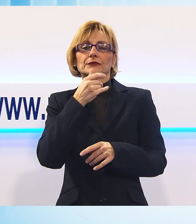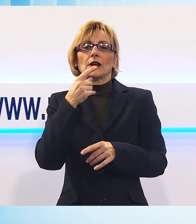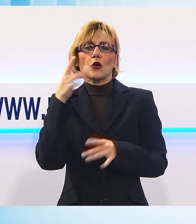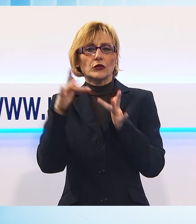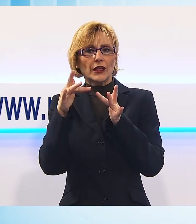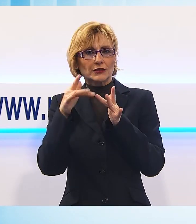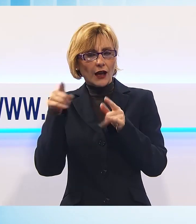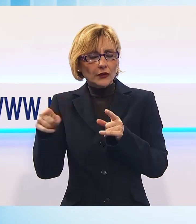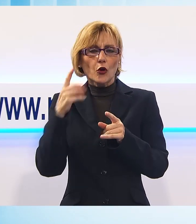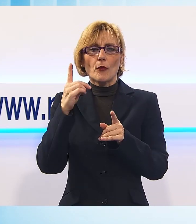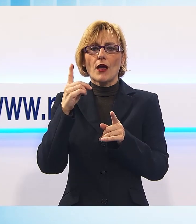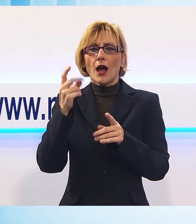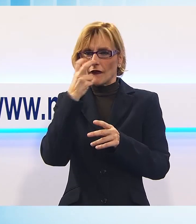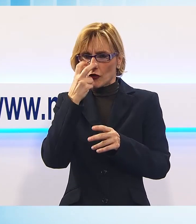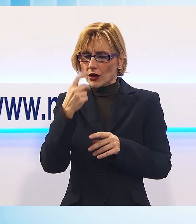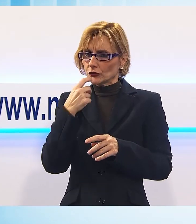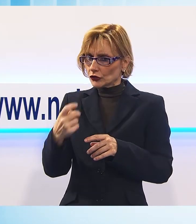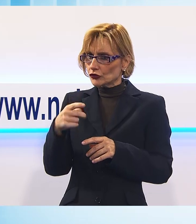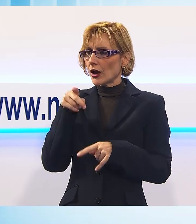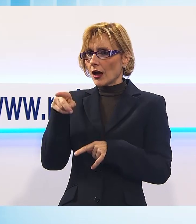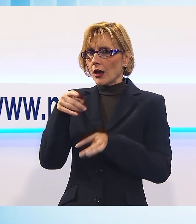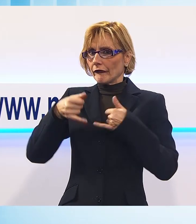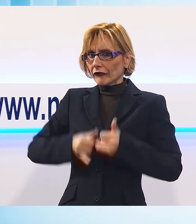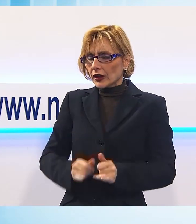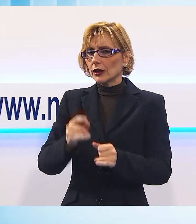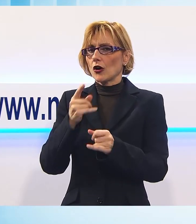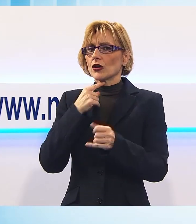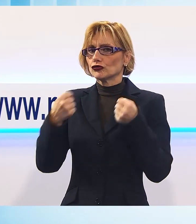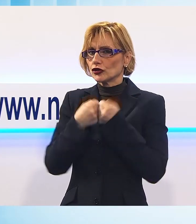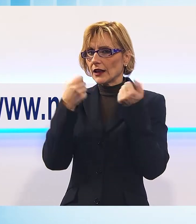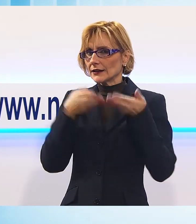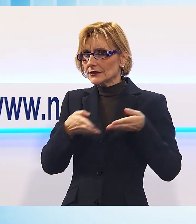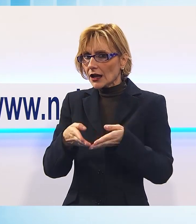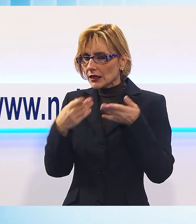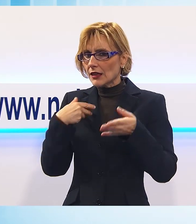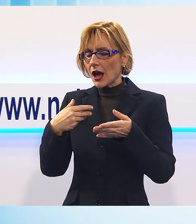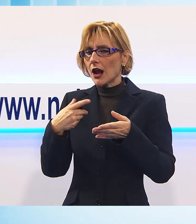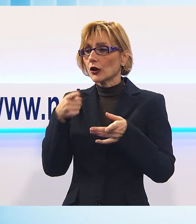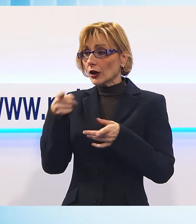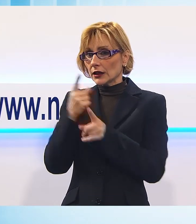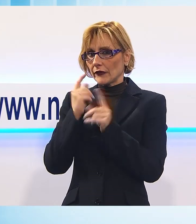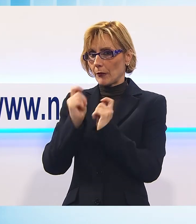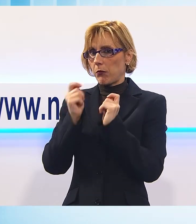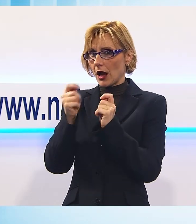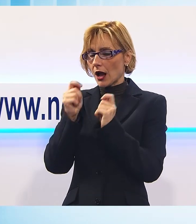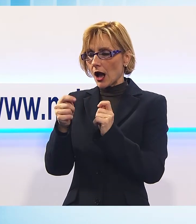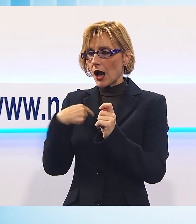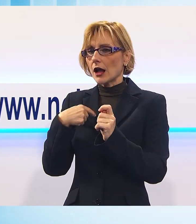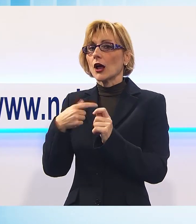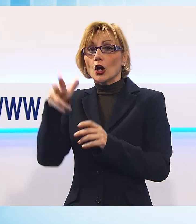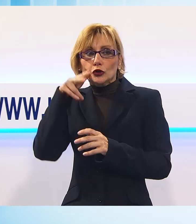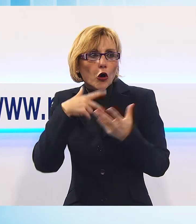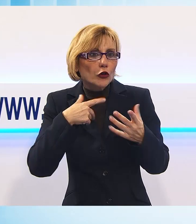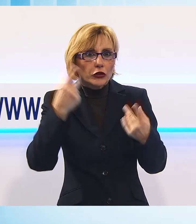aveva fatto un incidente stradale per cui per evitare Beghe doveva pagare una certa somma. La donna purtroppo c'è cascata, sono in corso le indagini da parte della